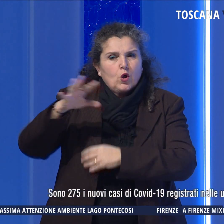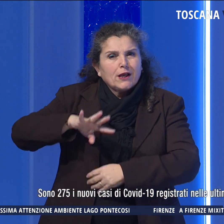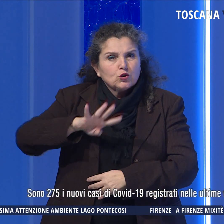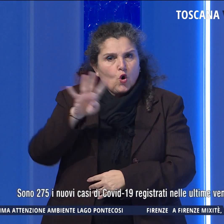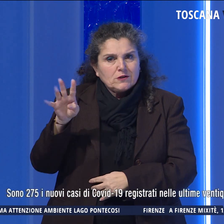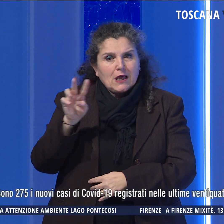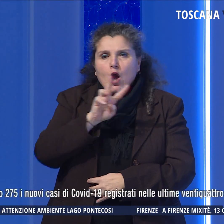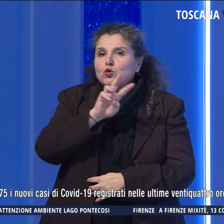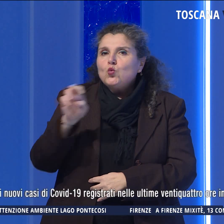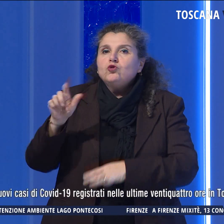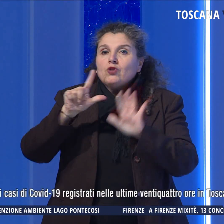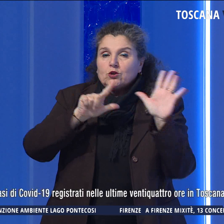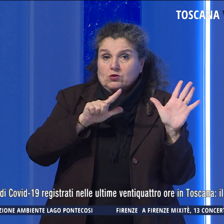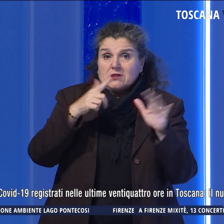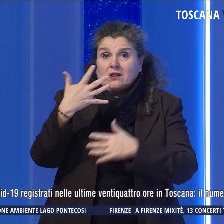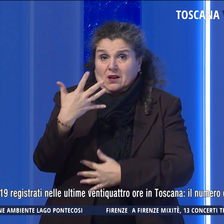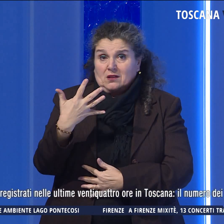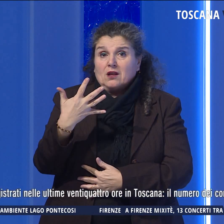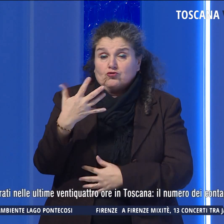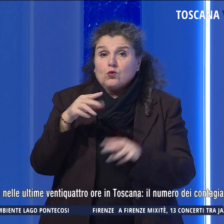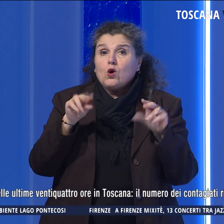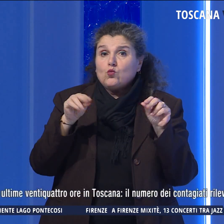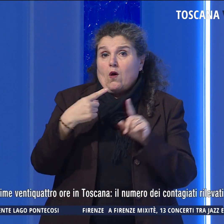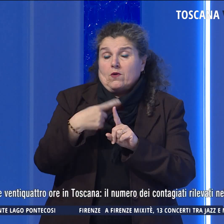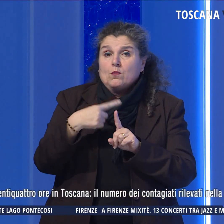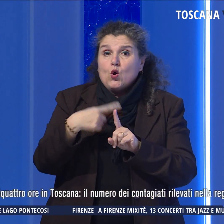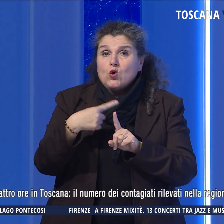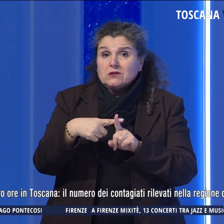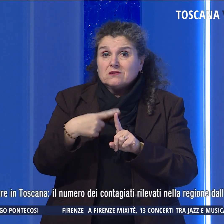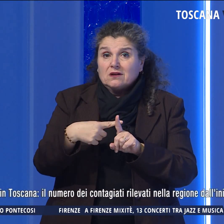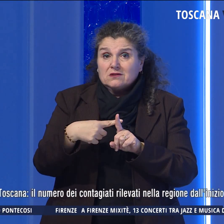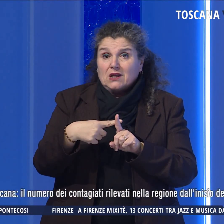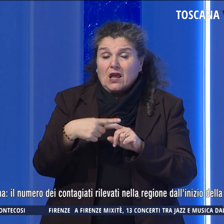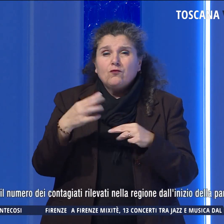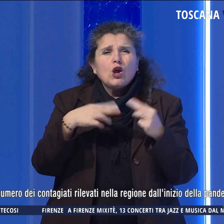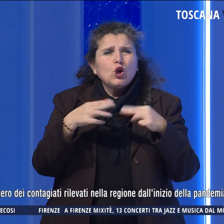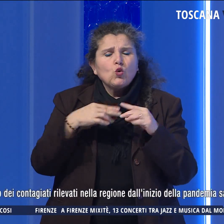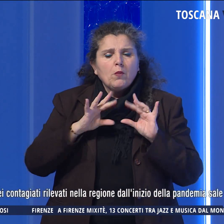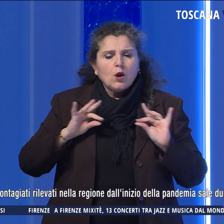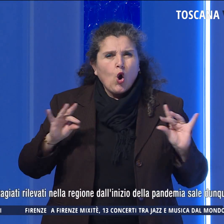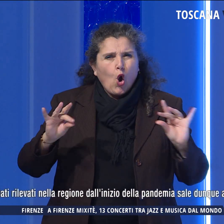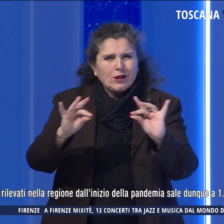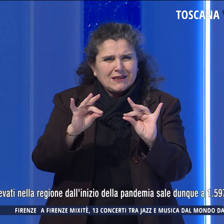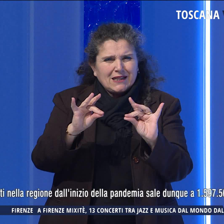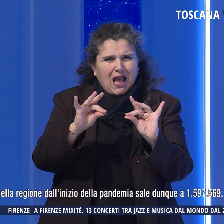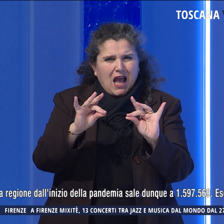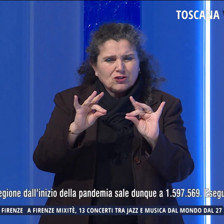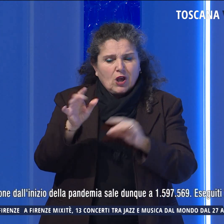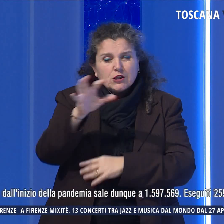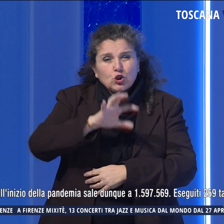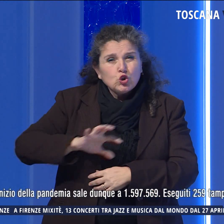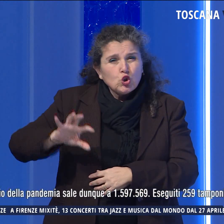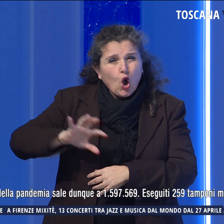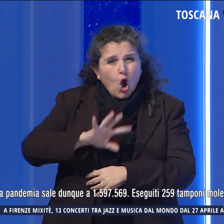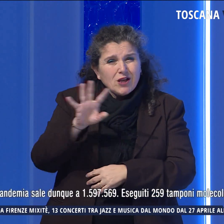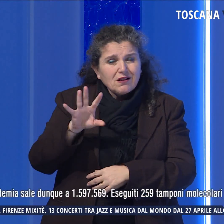275 i nuovi positivi. Il numero dei contagiati, rilevati in Toscana